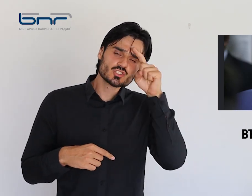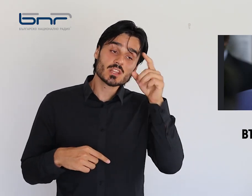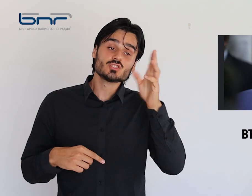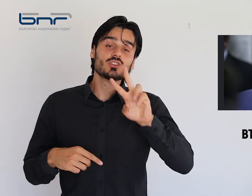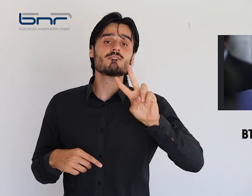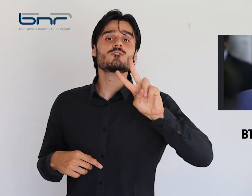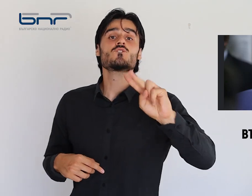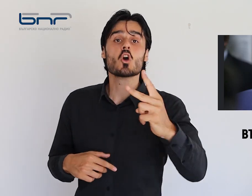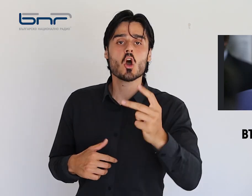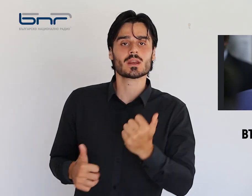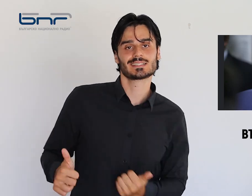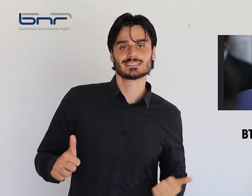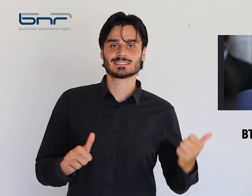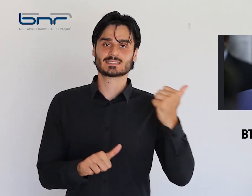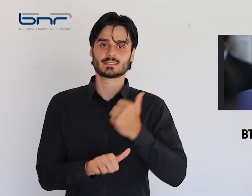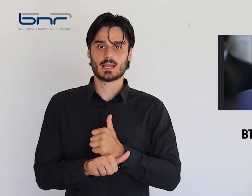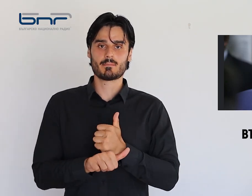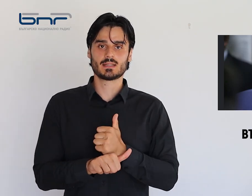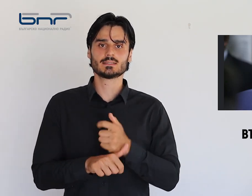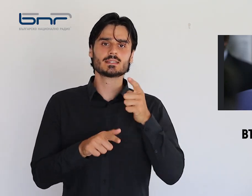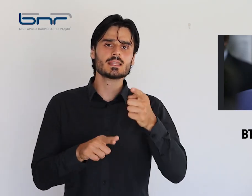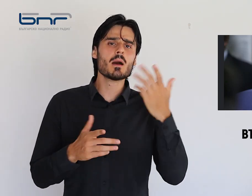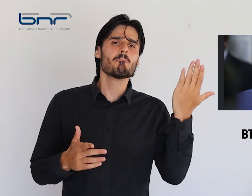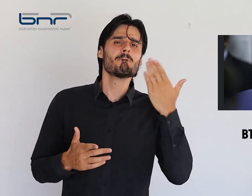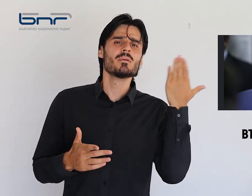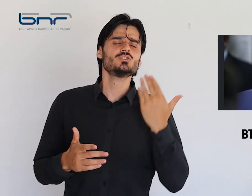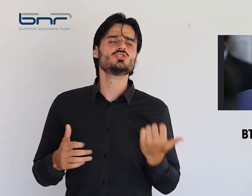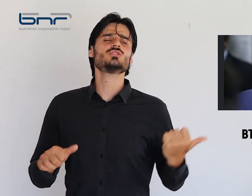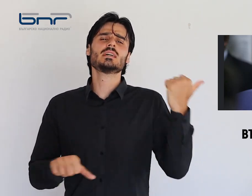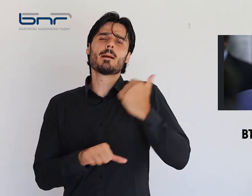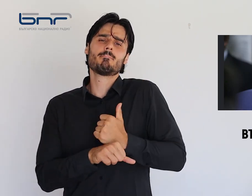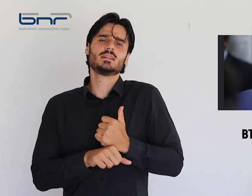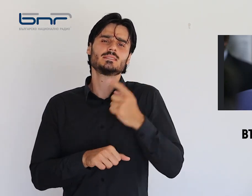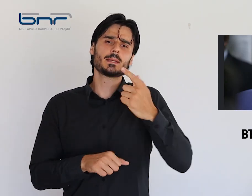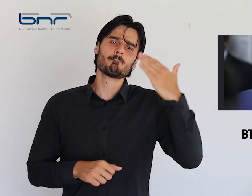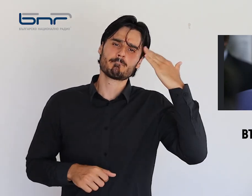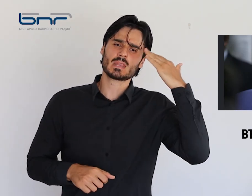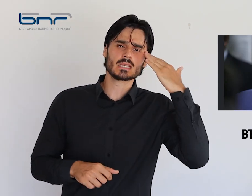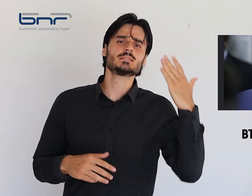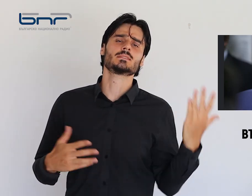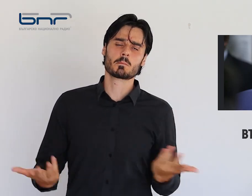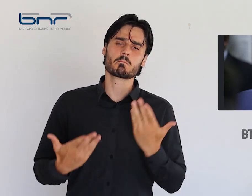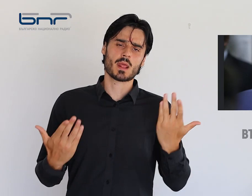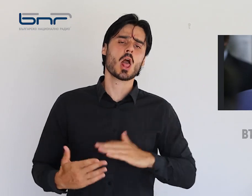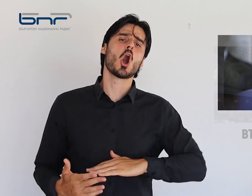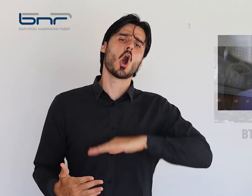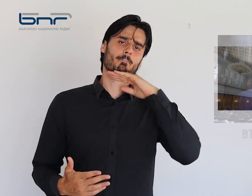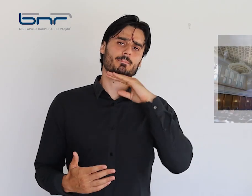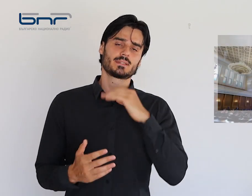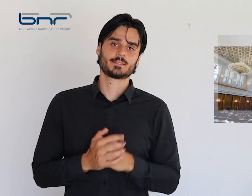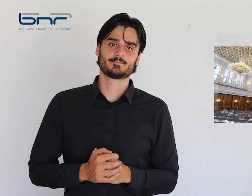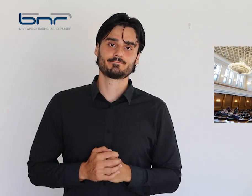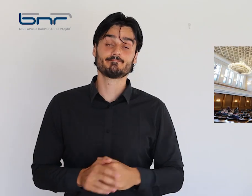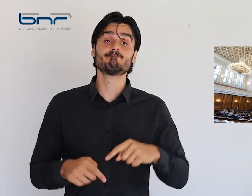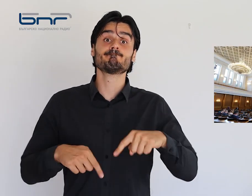ще е вторият му заместник след Мария Павлова. Тя беше заместник правосъден министр в няколко служебни правителства. Трети час